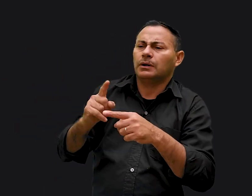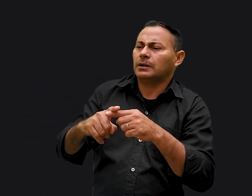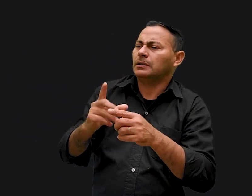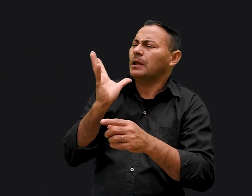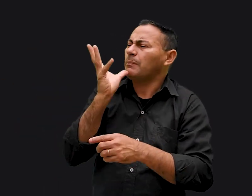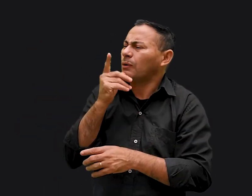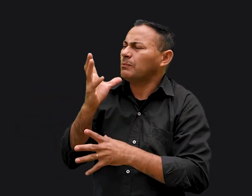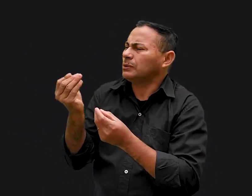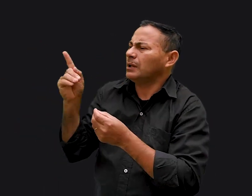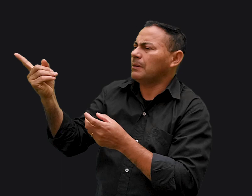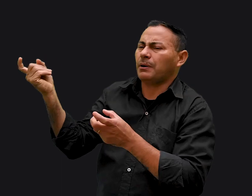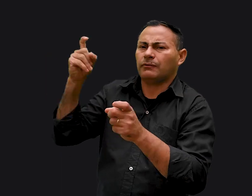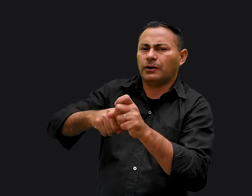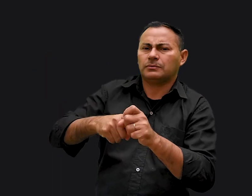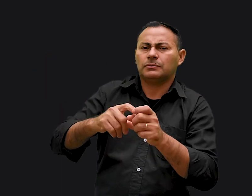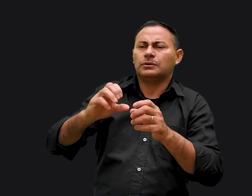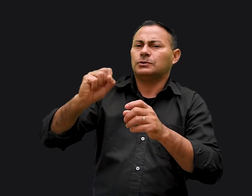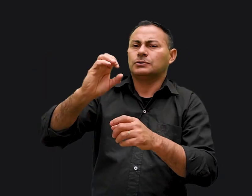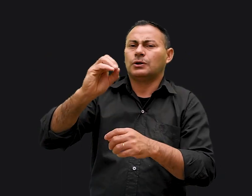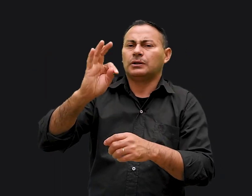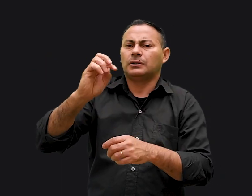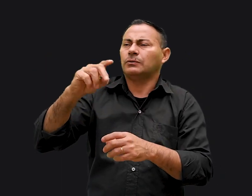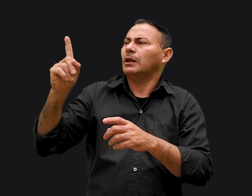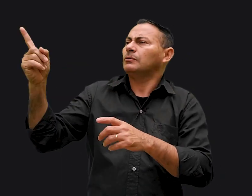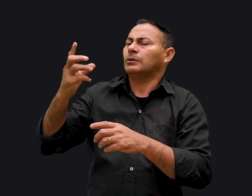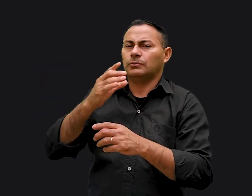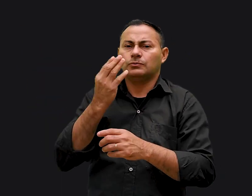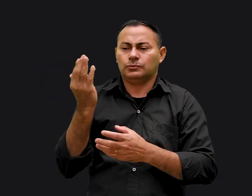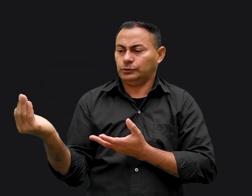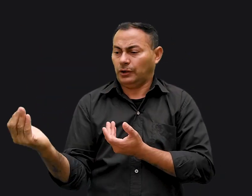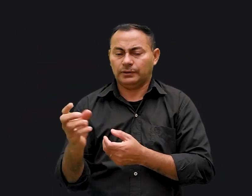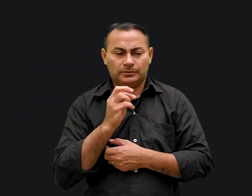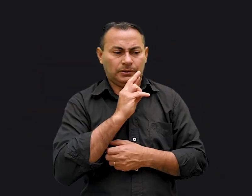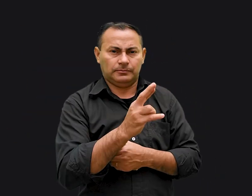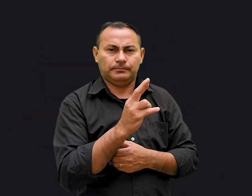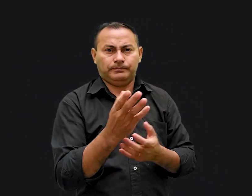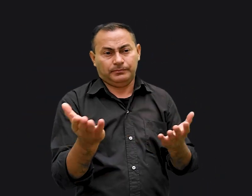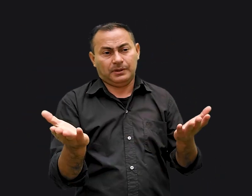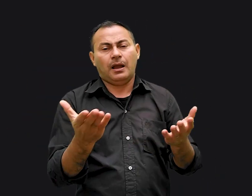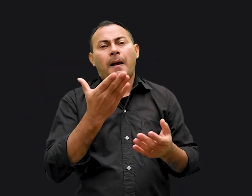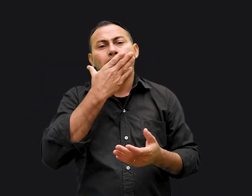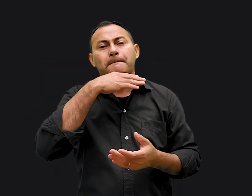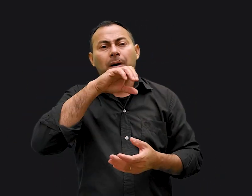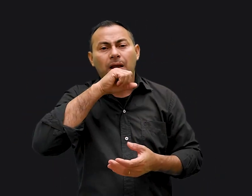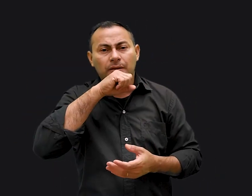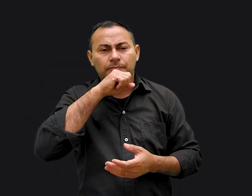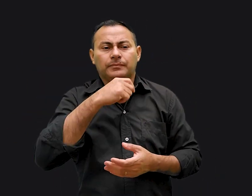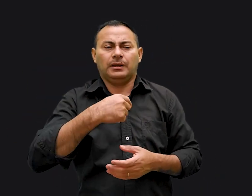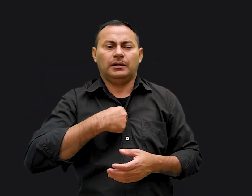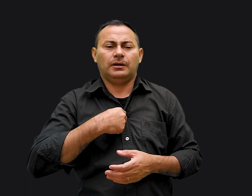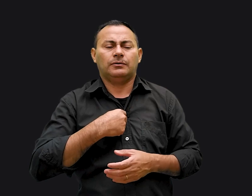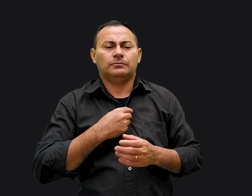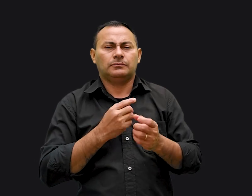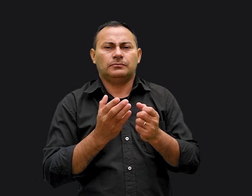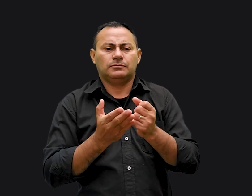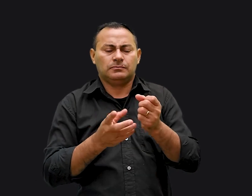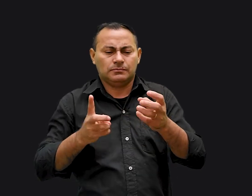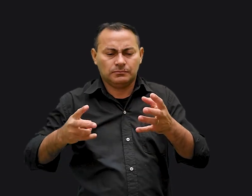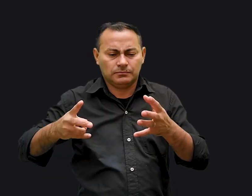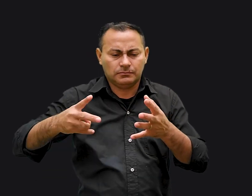que é que você demorou tanto para voltar do sótão? O garoto respondeu Ah, pai, eu estava cortando o cobertor